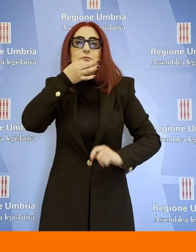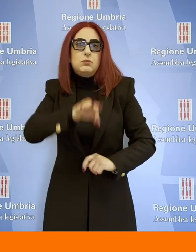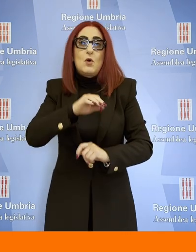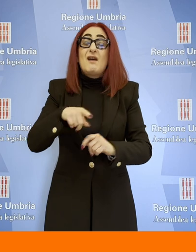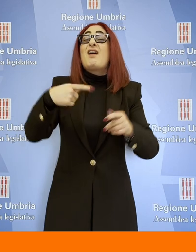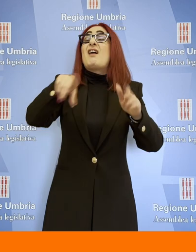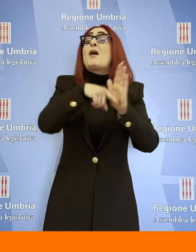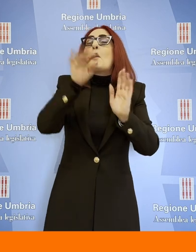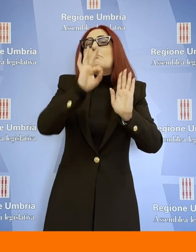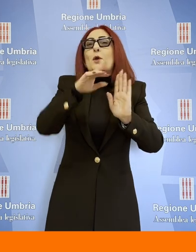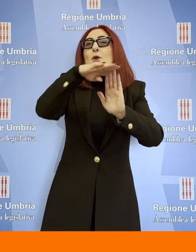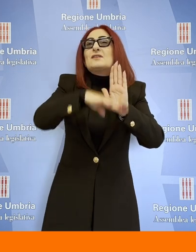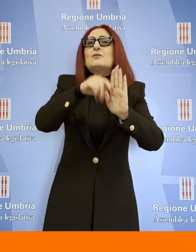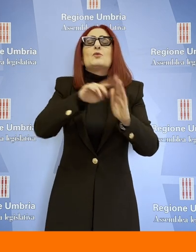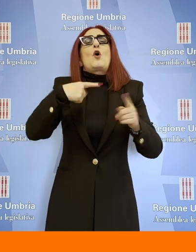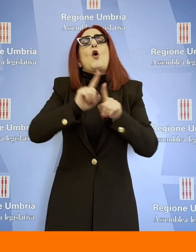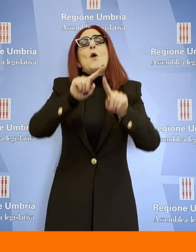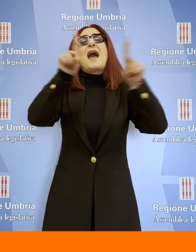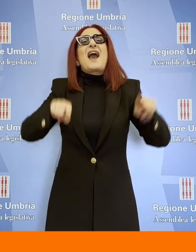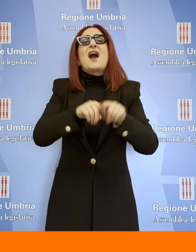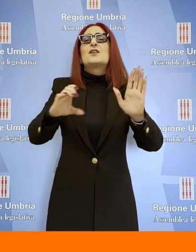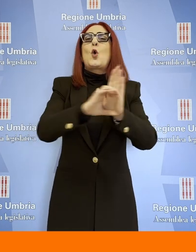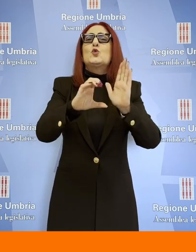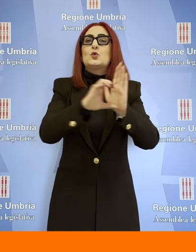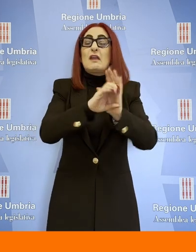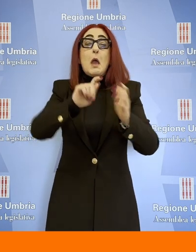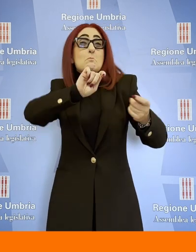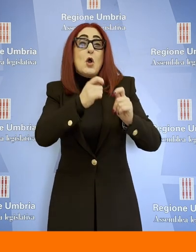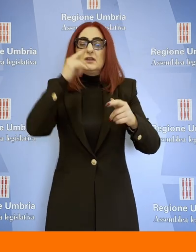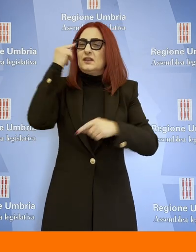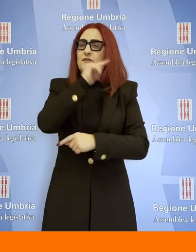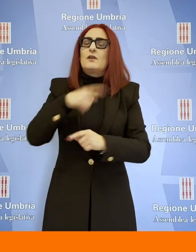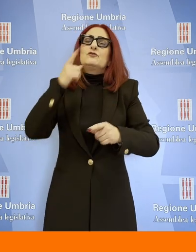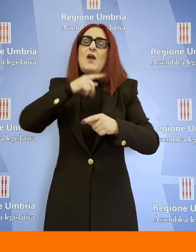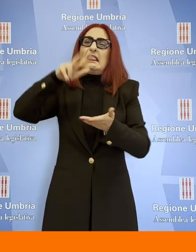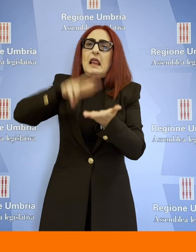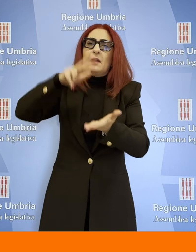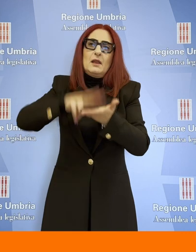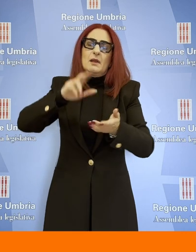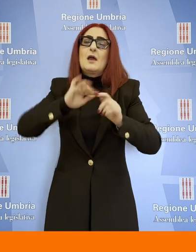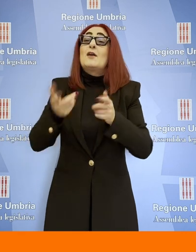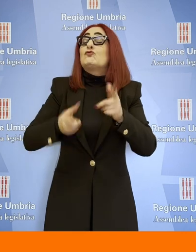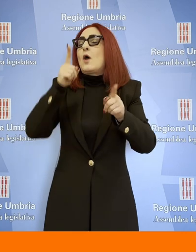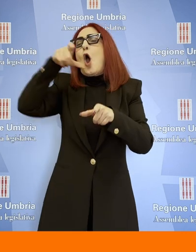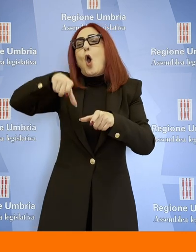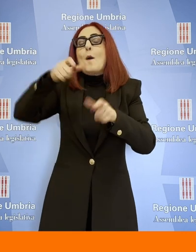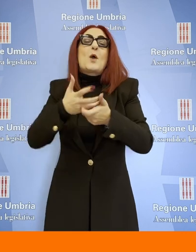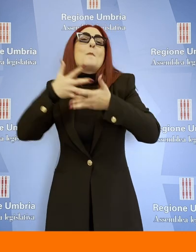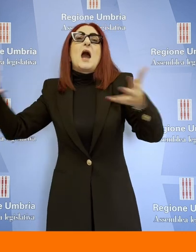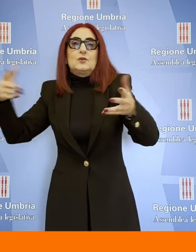non è semplice perché è necessario varie deliberazioni, maggioranze qualificate, è stato fatto un lavoro straordinario, mesi e